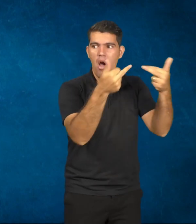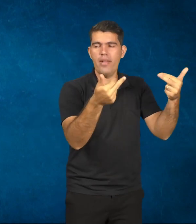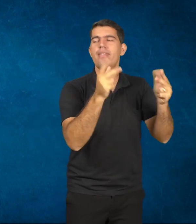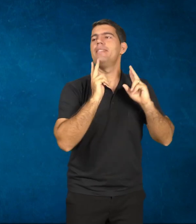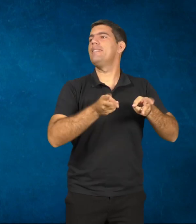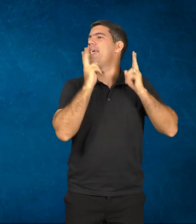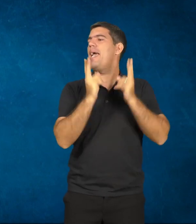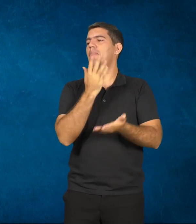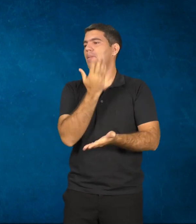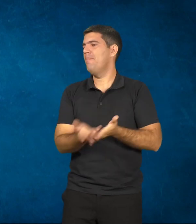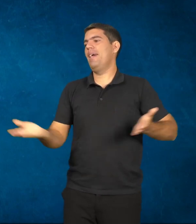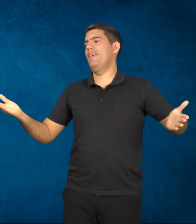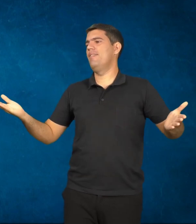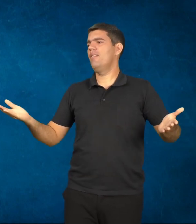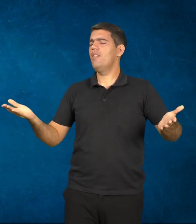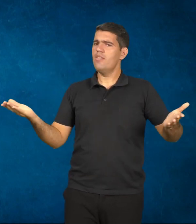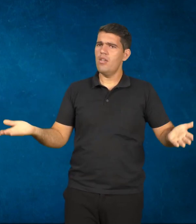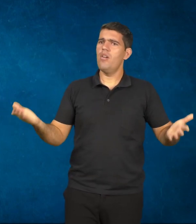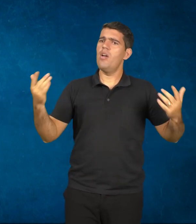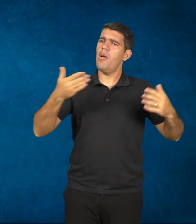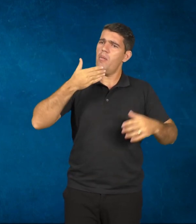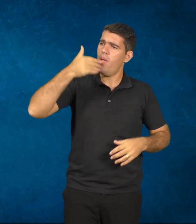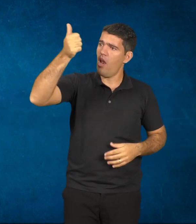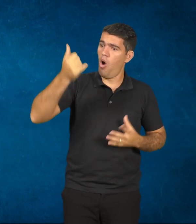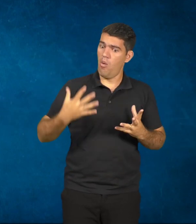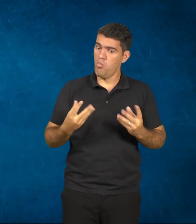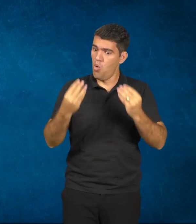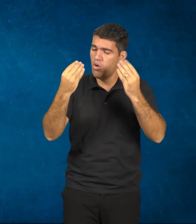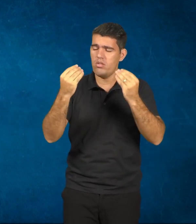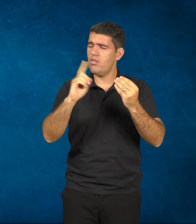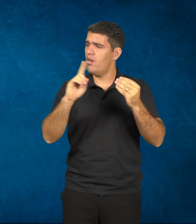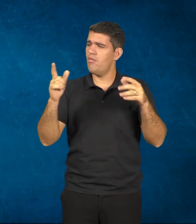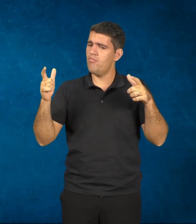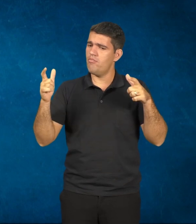Então, você diminui a sua faixa de interesse.